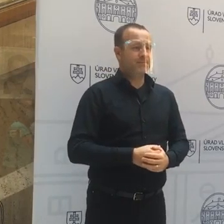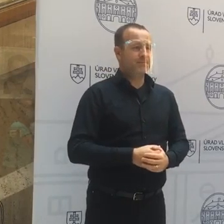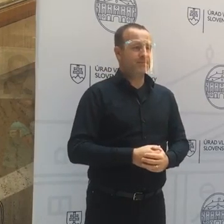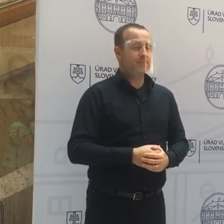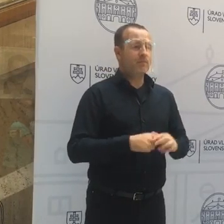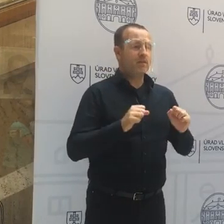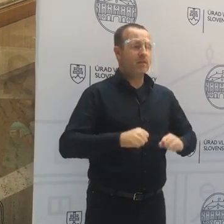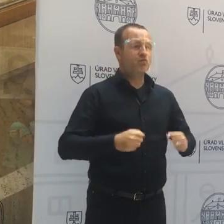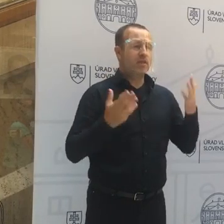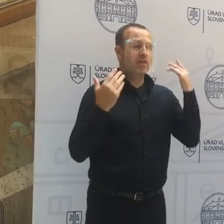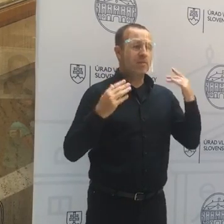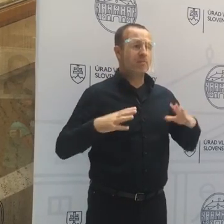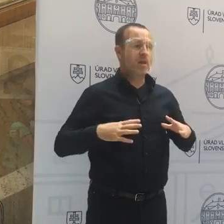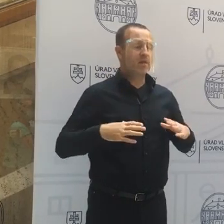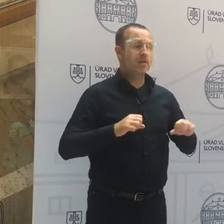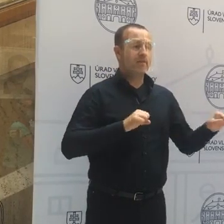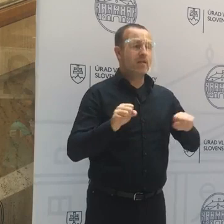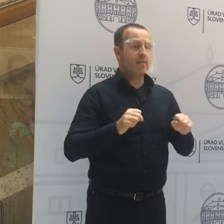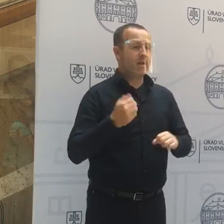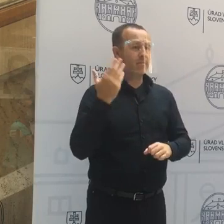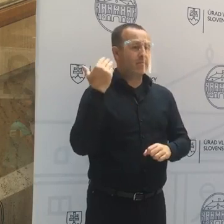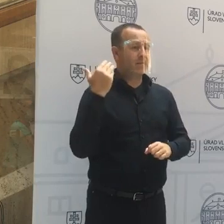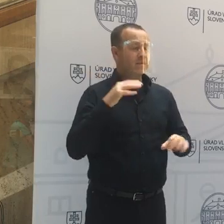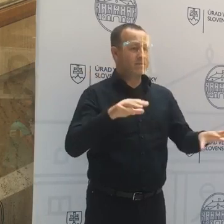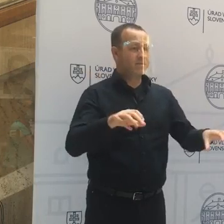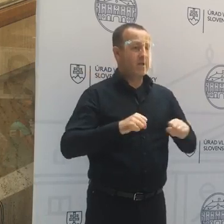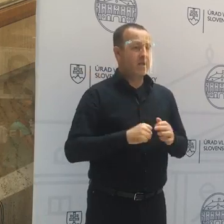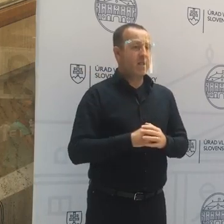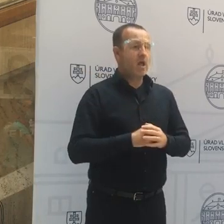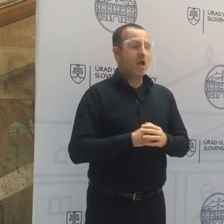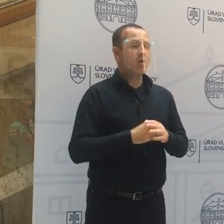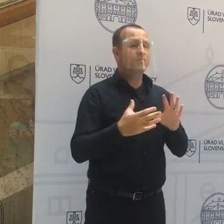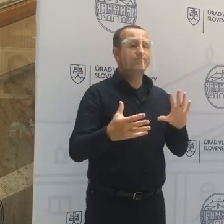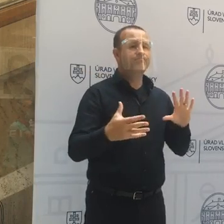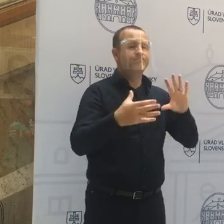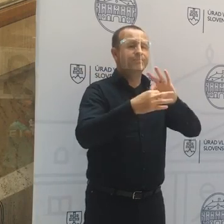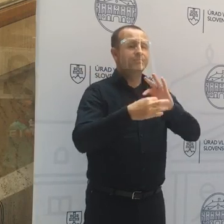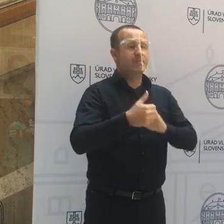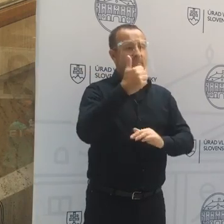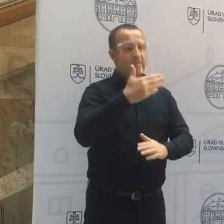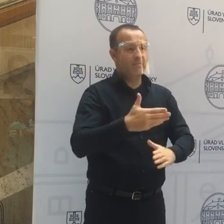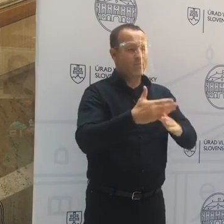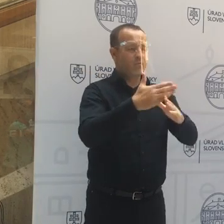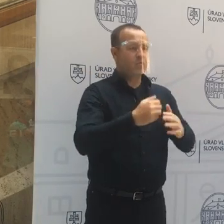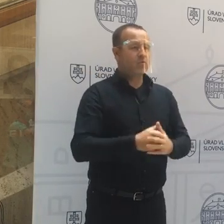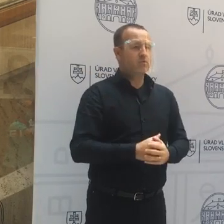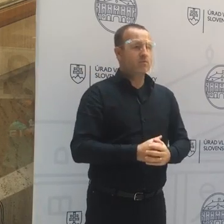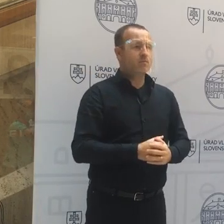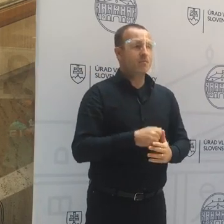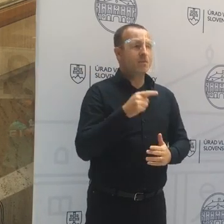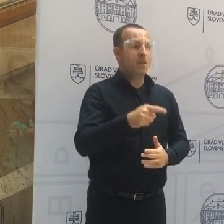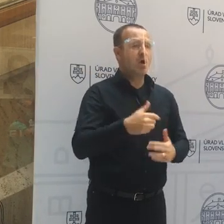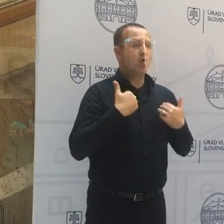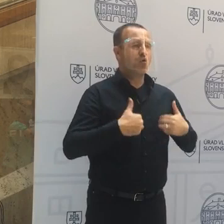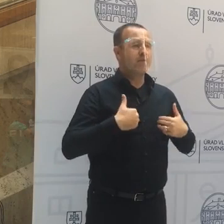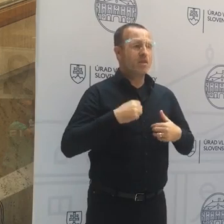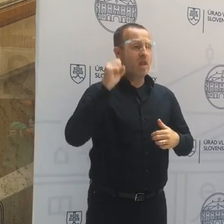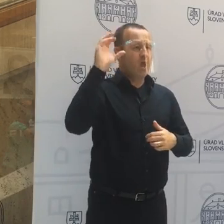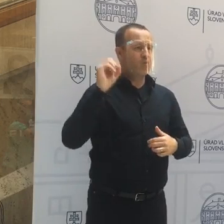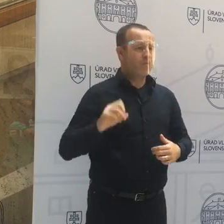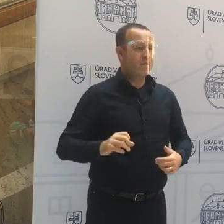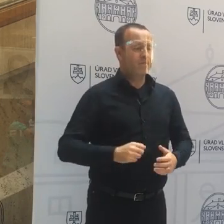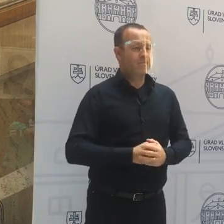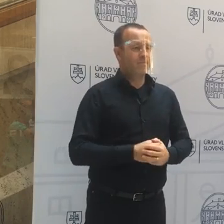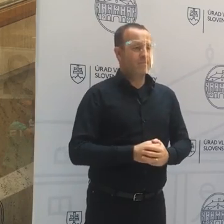Vážení dámy a páni, vláda pred filou schválila naviazanie prvej pomoci na tzv. COVID-automat